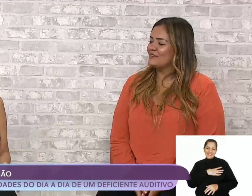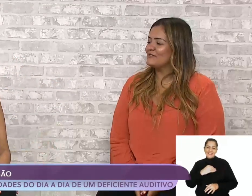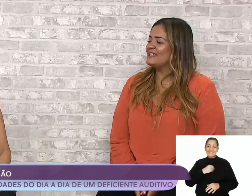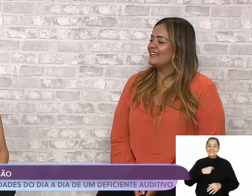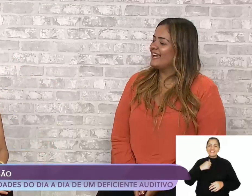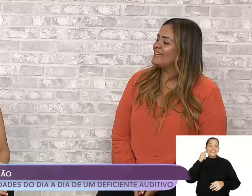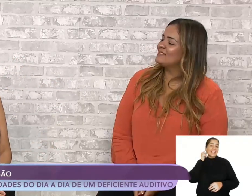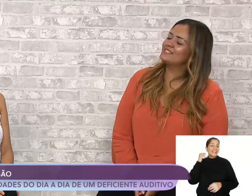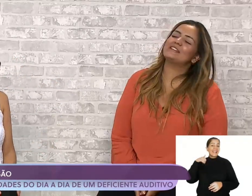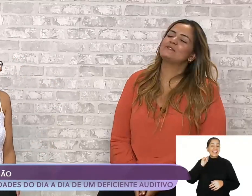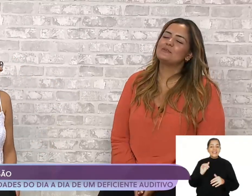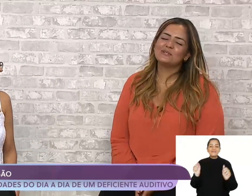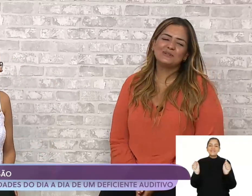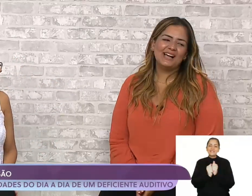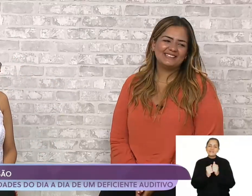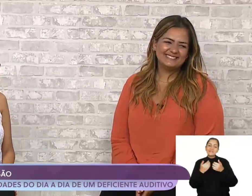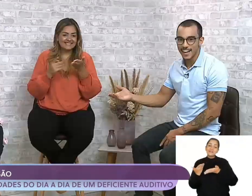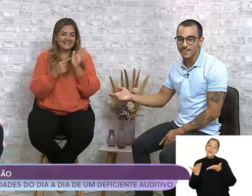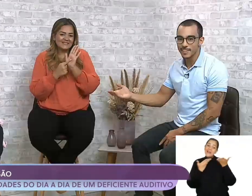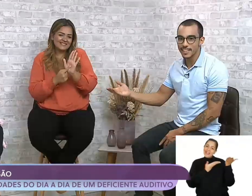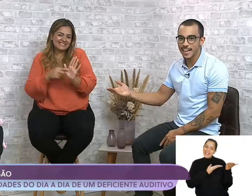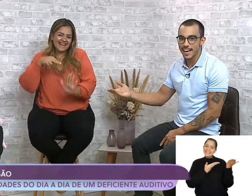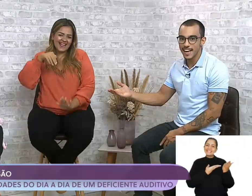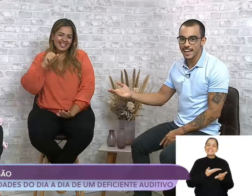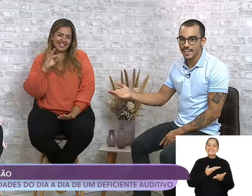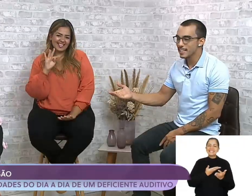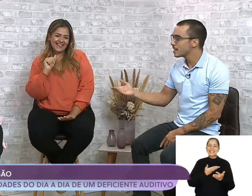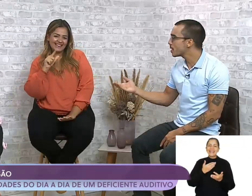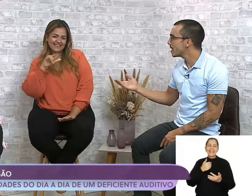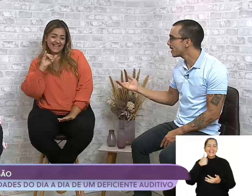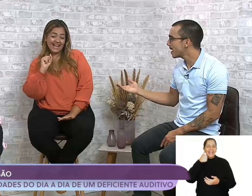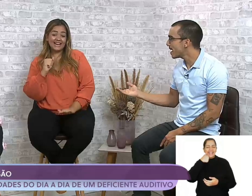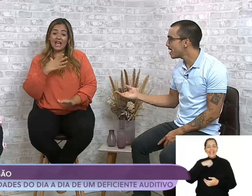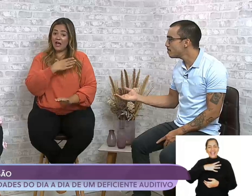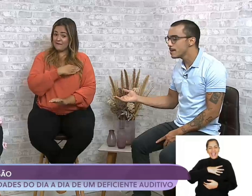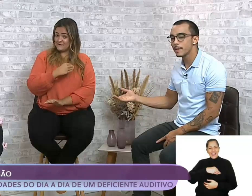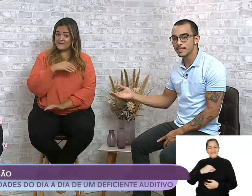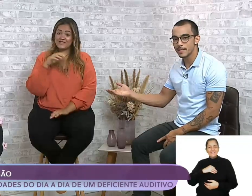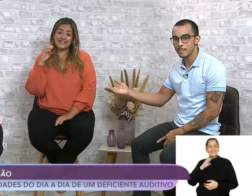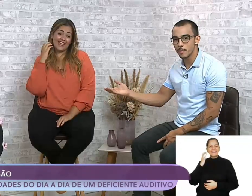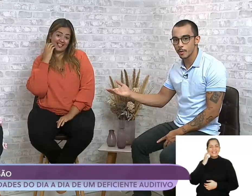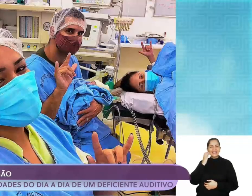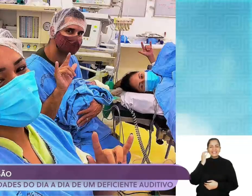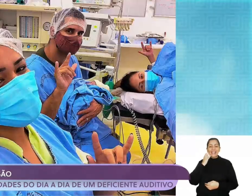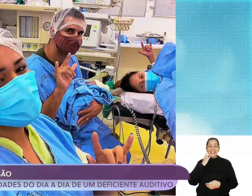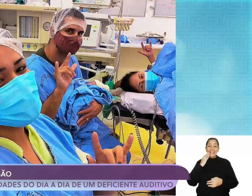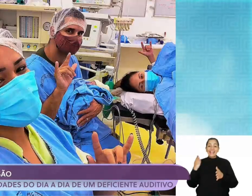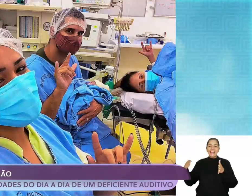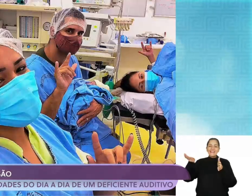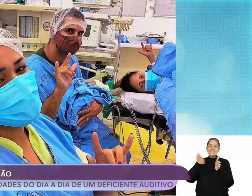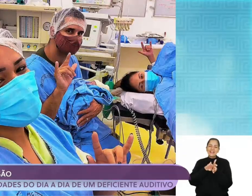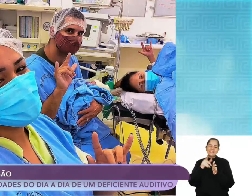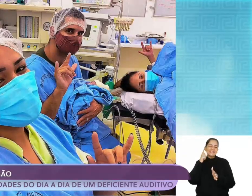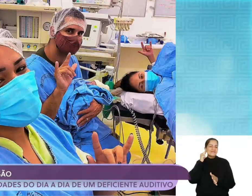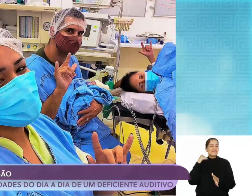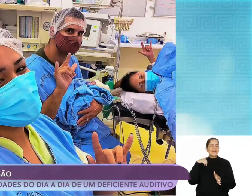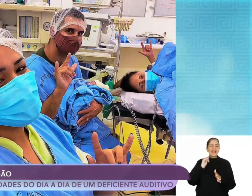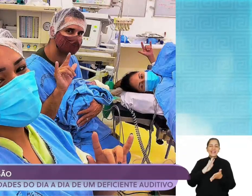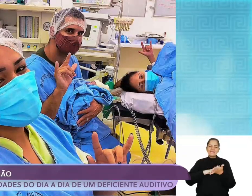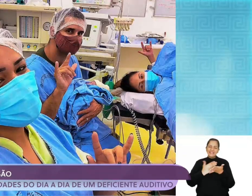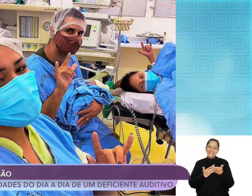nasceu a minha filha e a Emily esteve comigo lá. A filha da Ellen, que aqui a Emily participou do parto